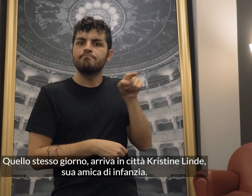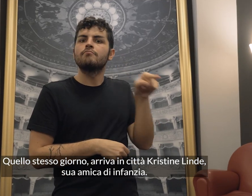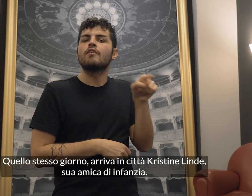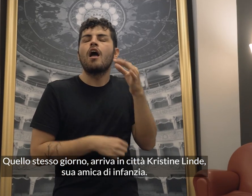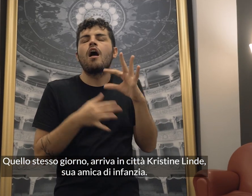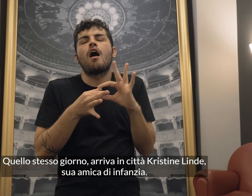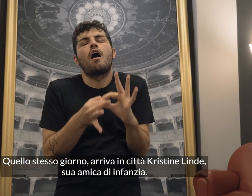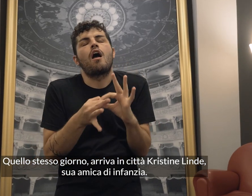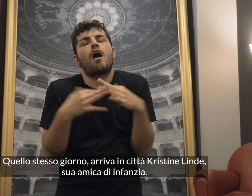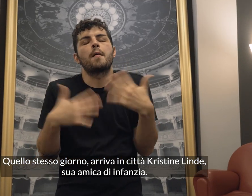amica d'infanzia.